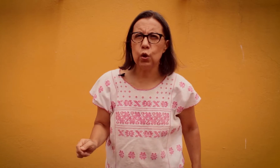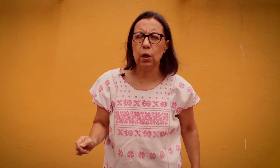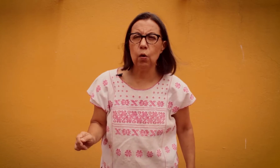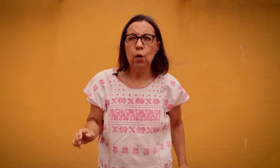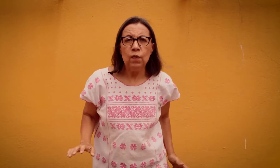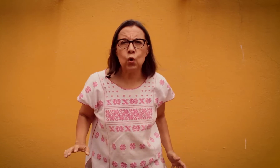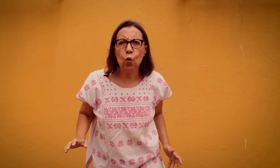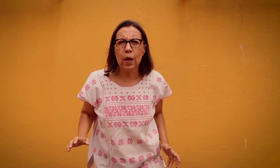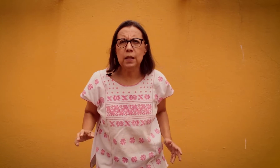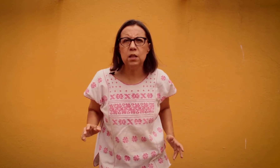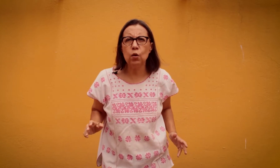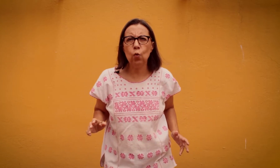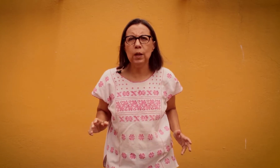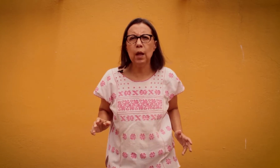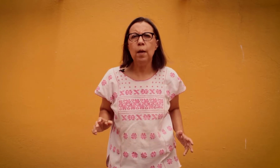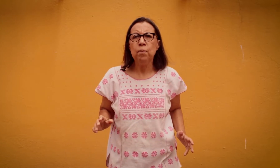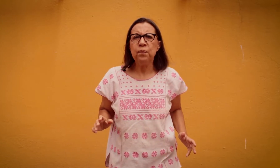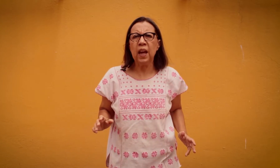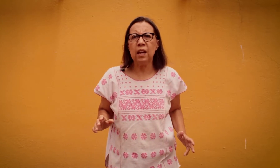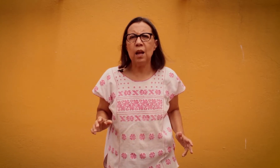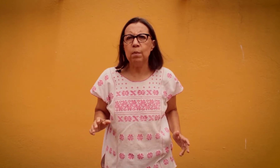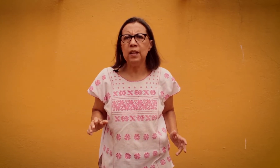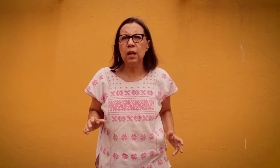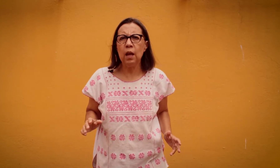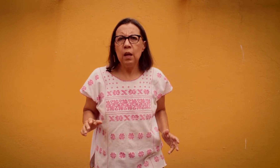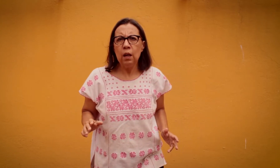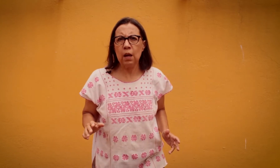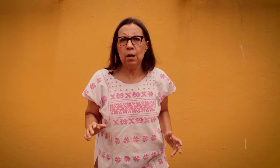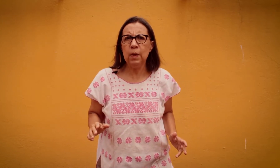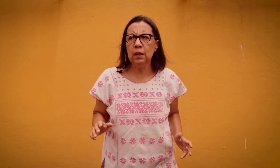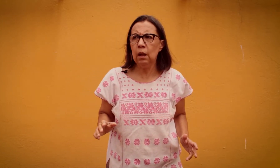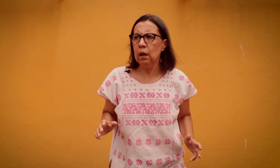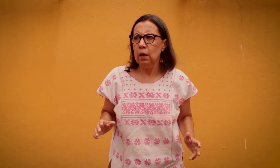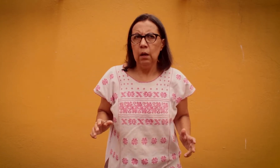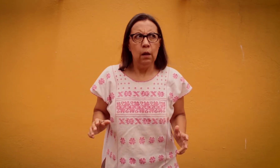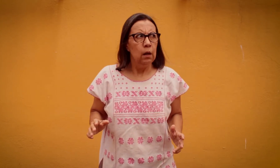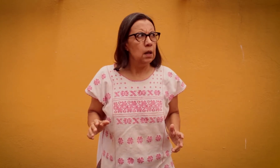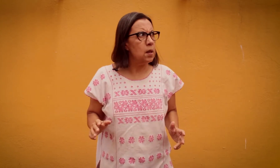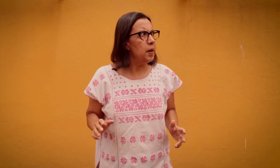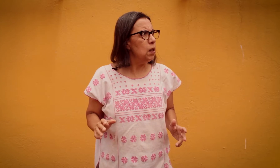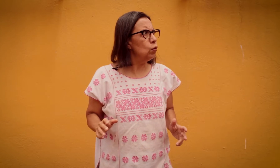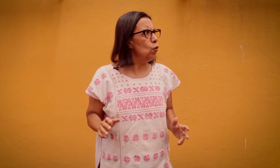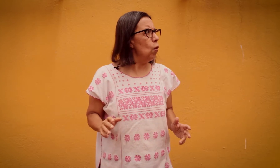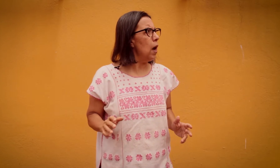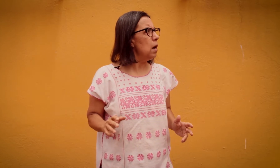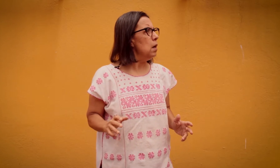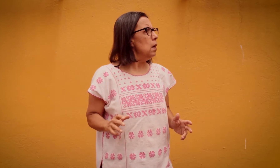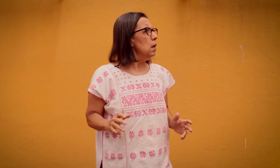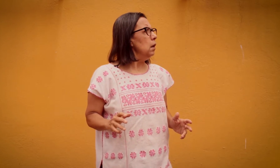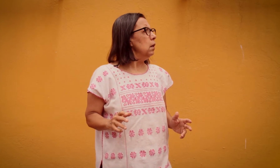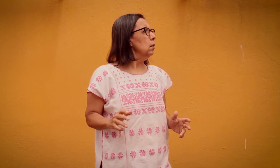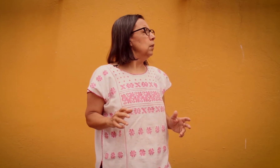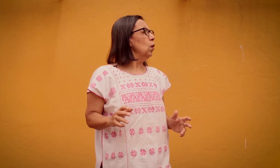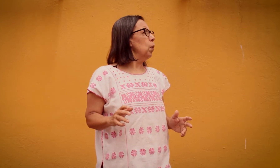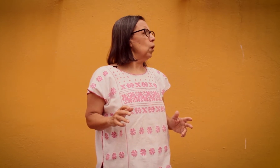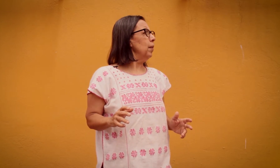siguió. Solo Andy se dio cuenta que realmente, realmente estaban en otro lugar. Miró por la